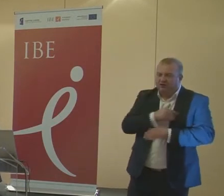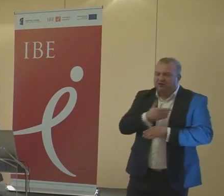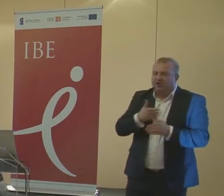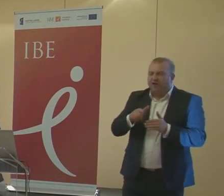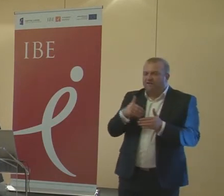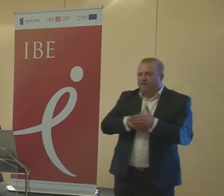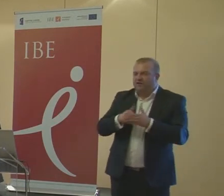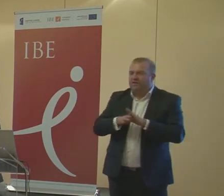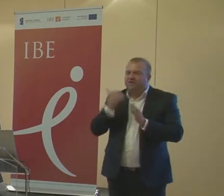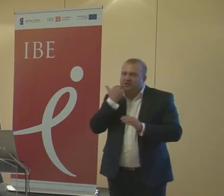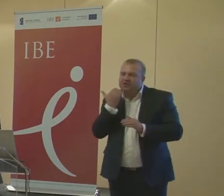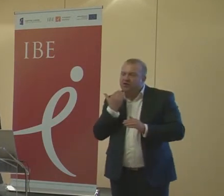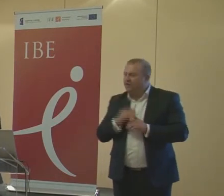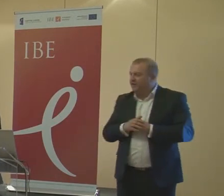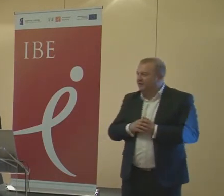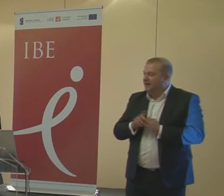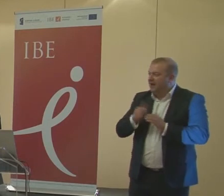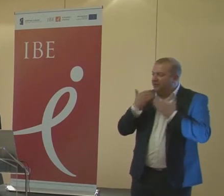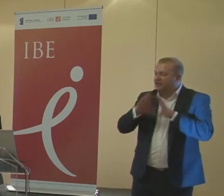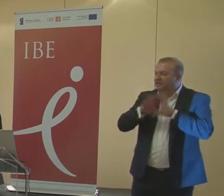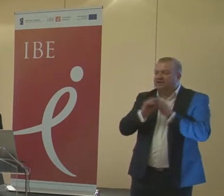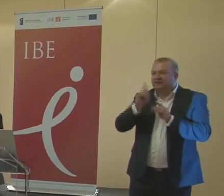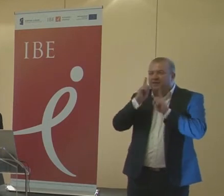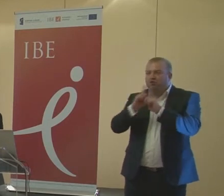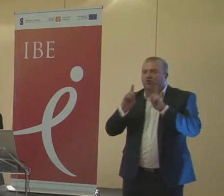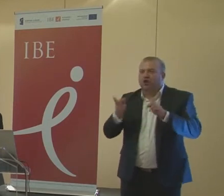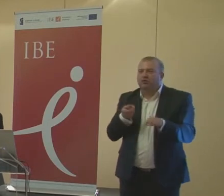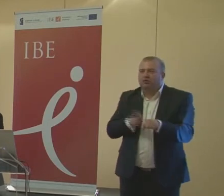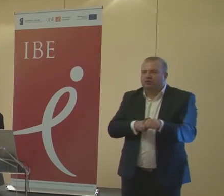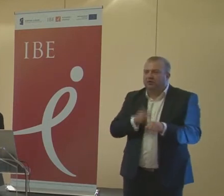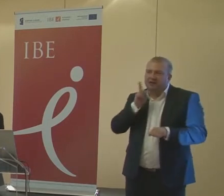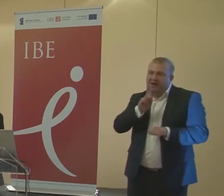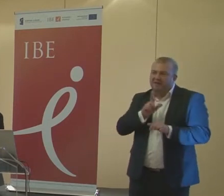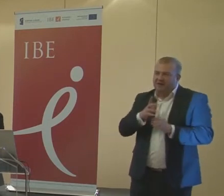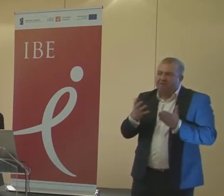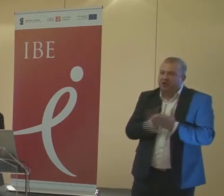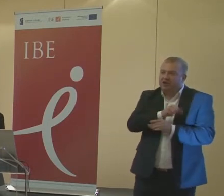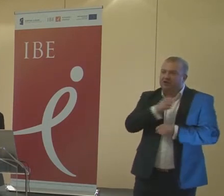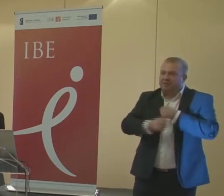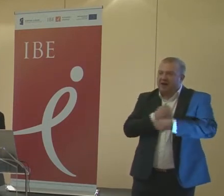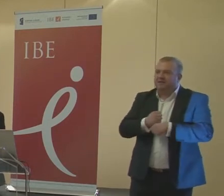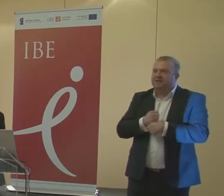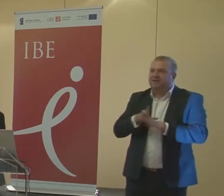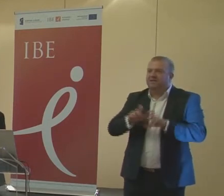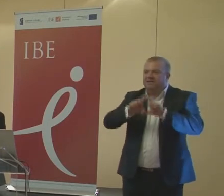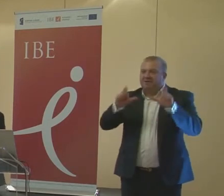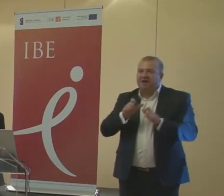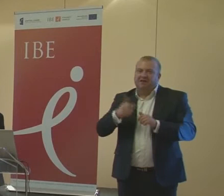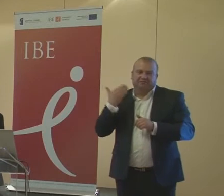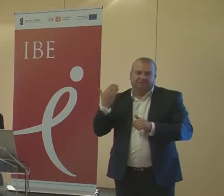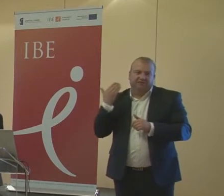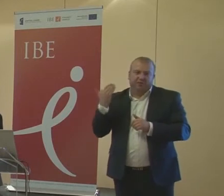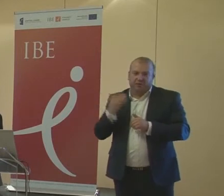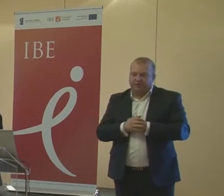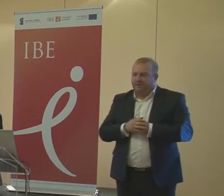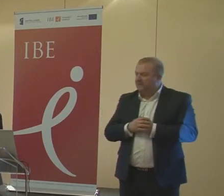w Częstochowie, ale i również muszę podziękować wszystkim nauczycielom, którzy tak naprawdę podjęli się pracy w ramach wolontariatu, bo robimy to